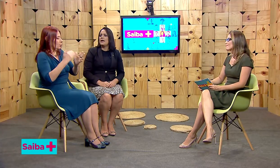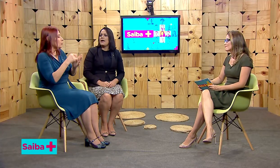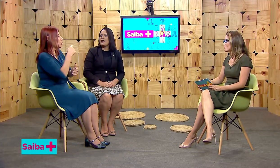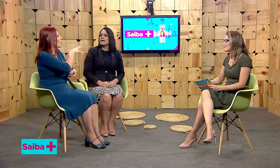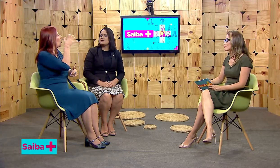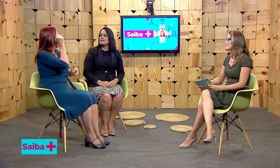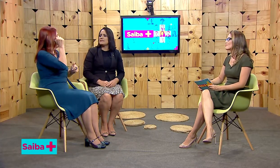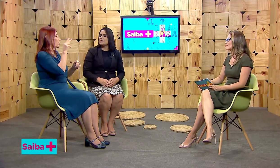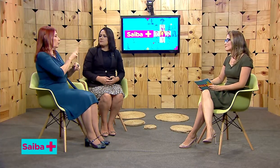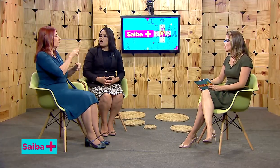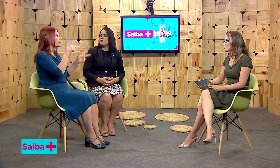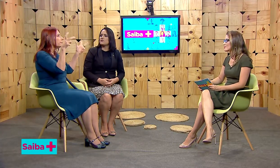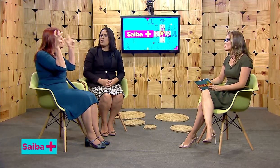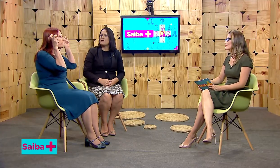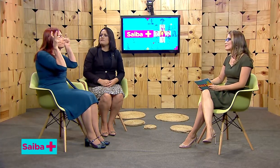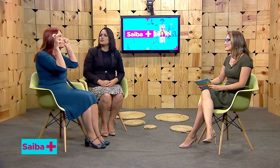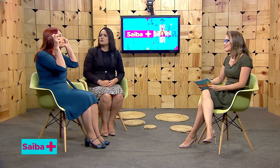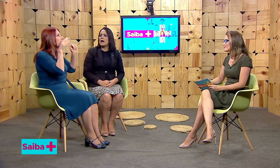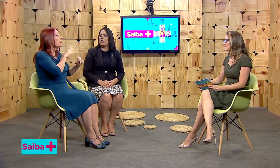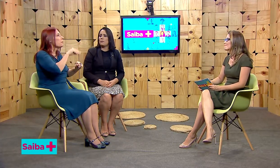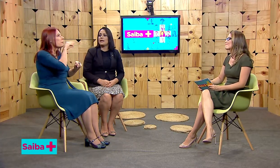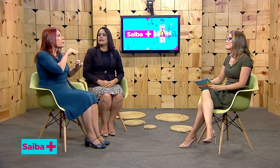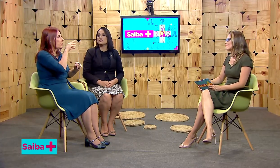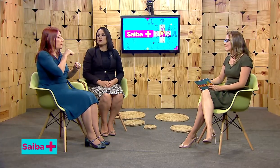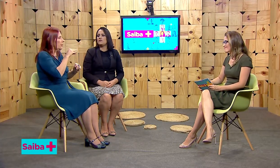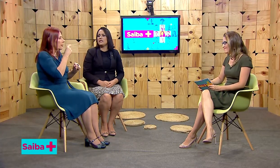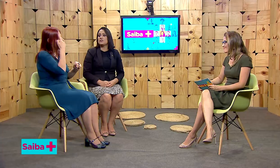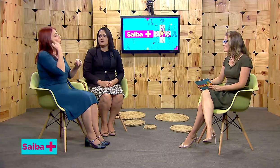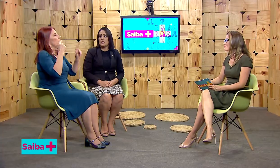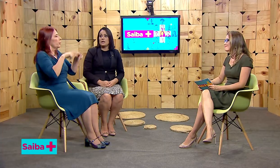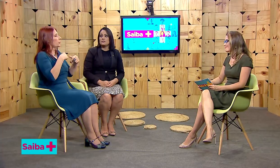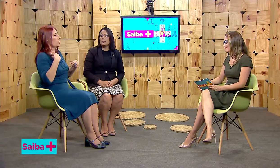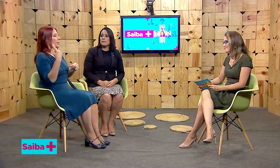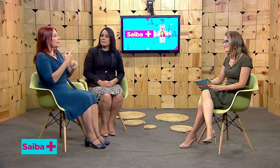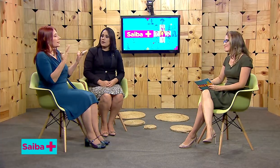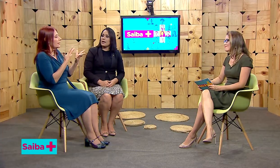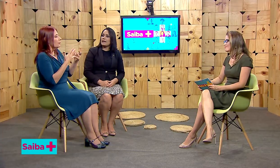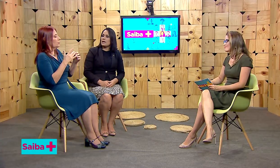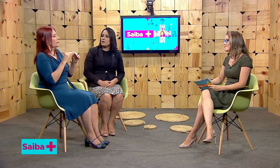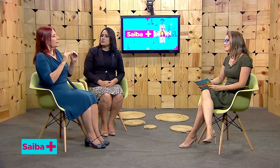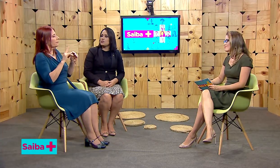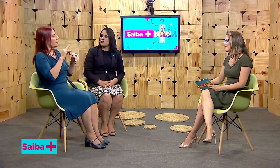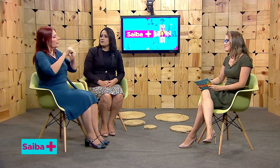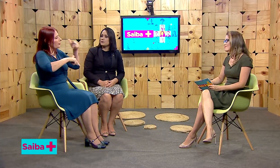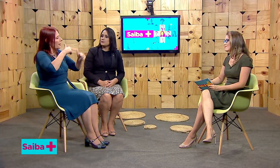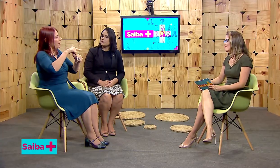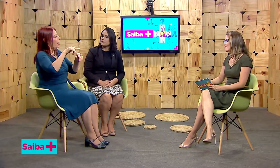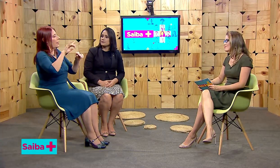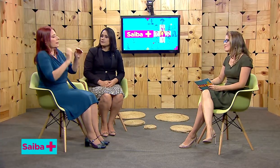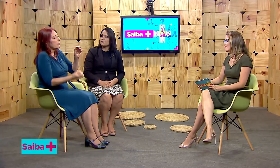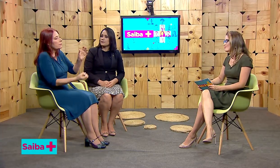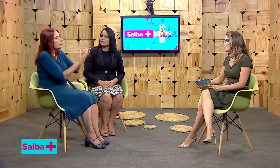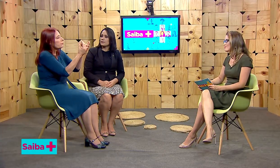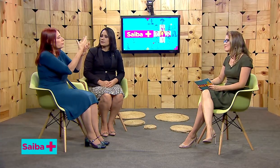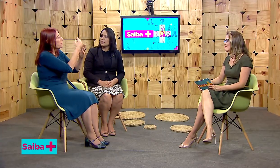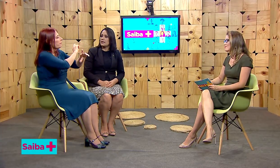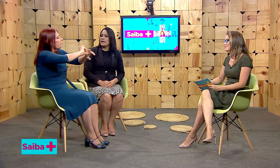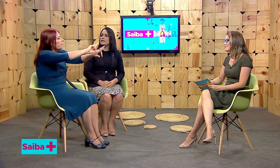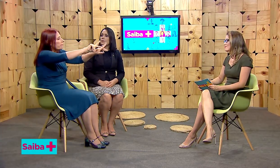ela se desenvolve de forma visual. Uma criança ouvinte, pelo canal auditivo. Então,